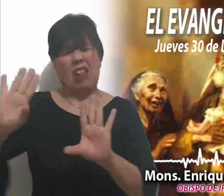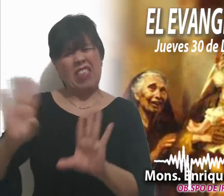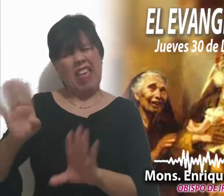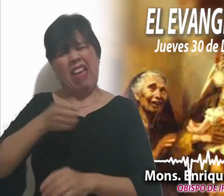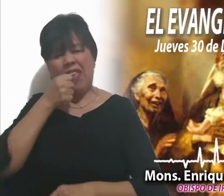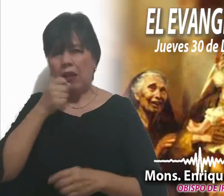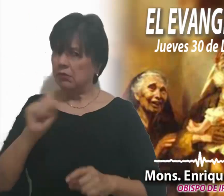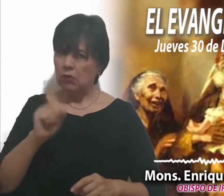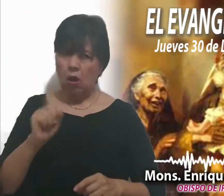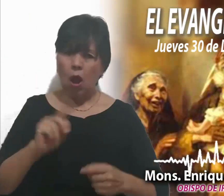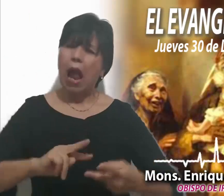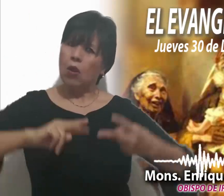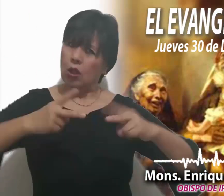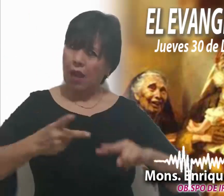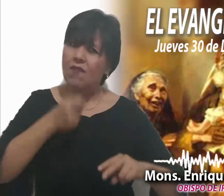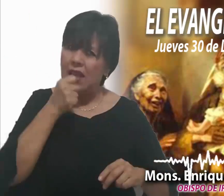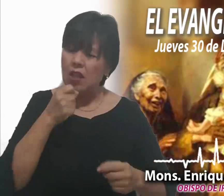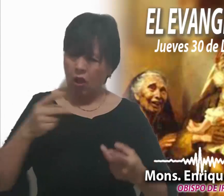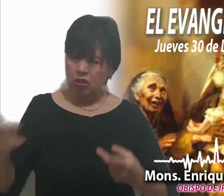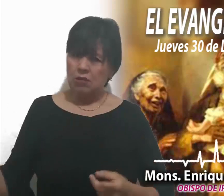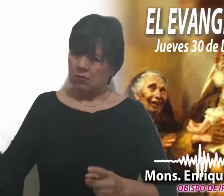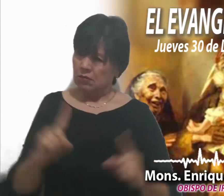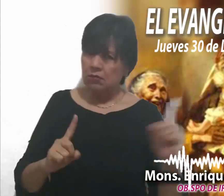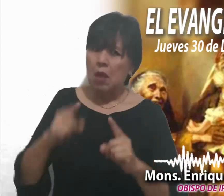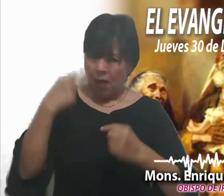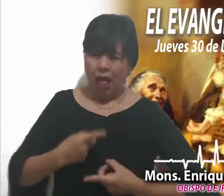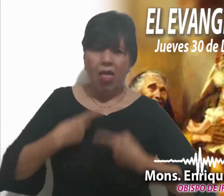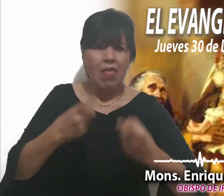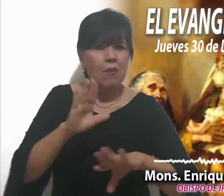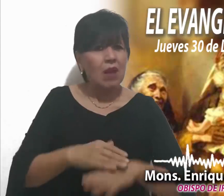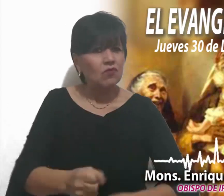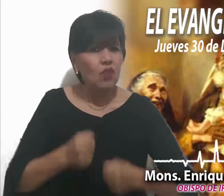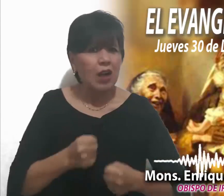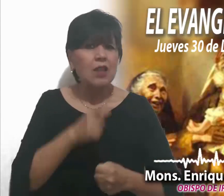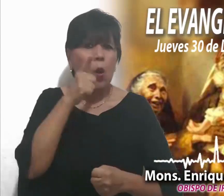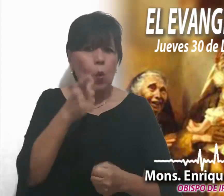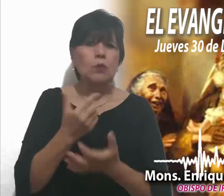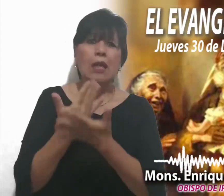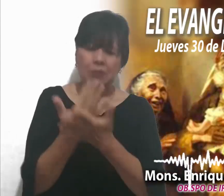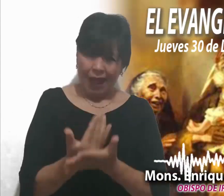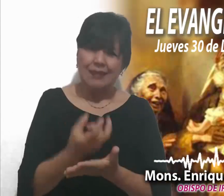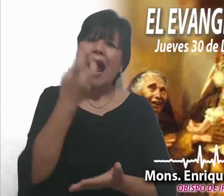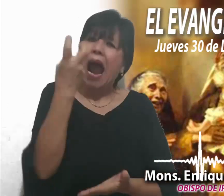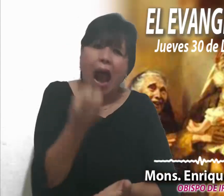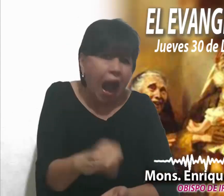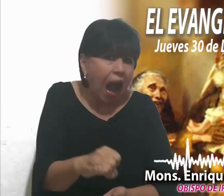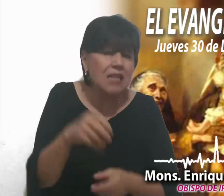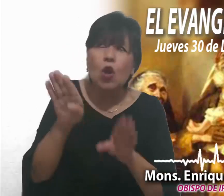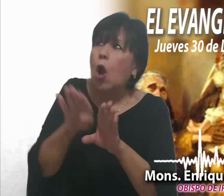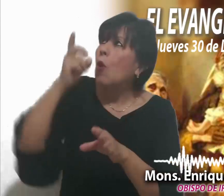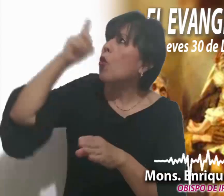ellos se transforman en portadores de luz y esperanza. Así es el plan y el deseo de Dios.